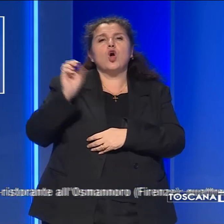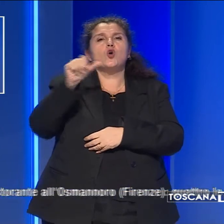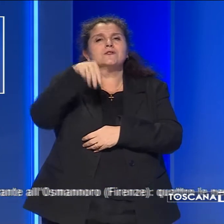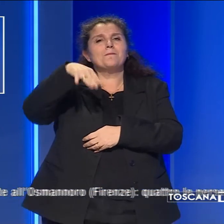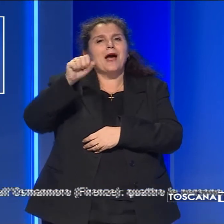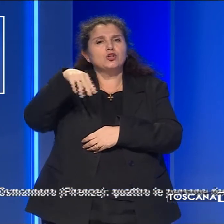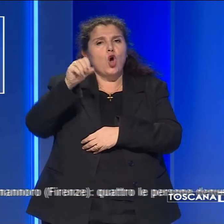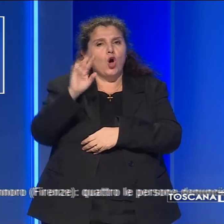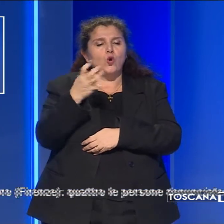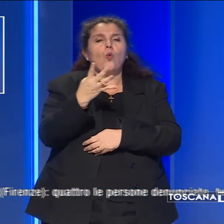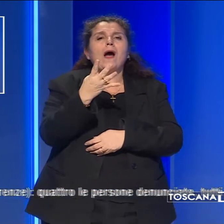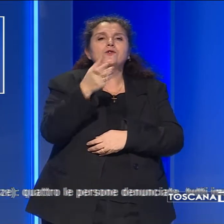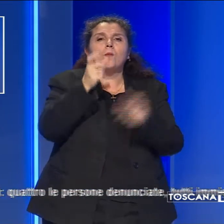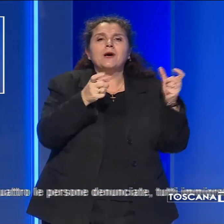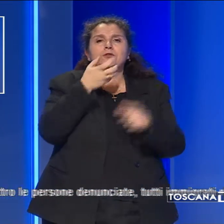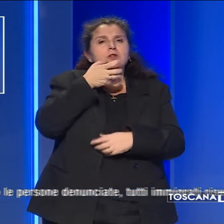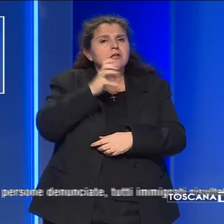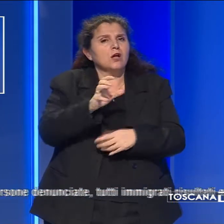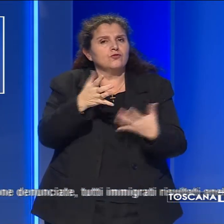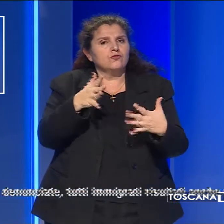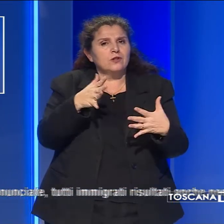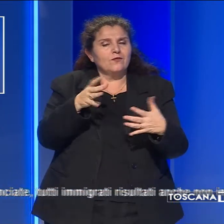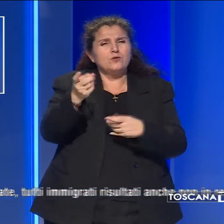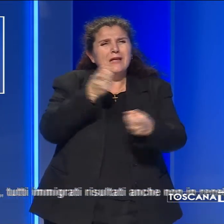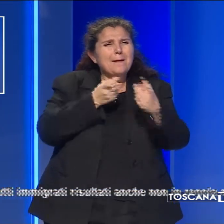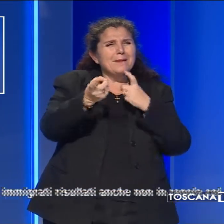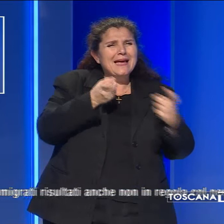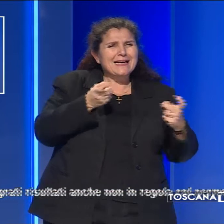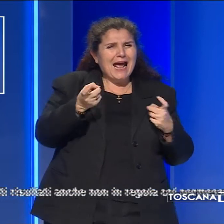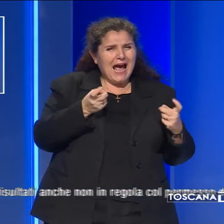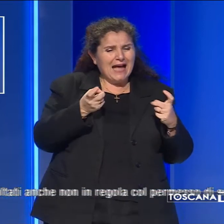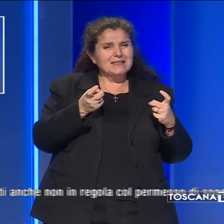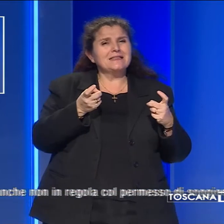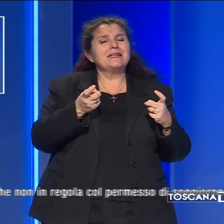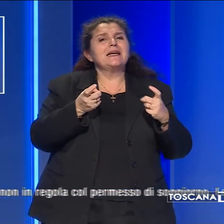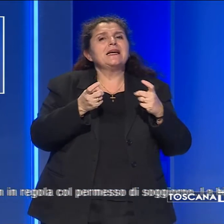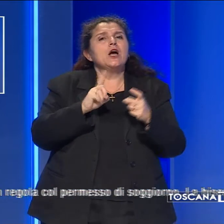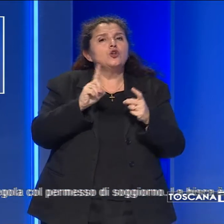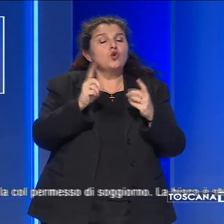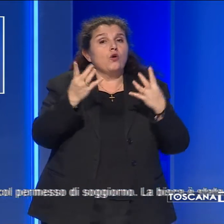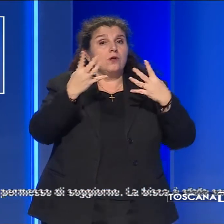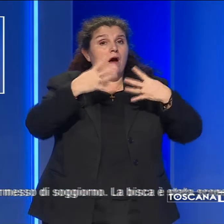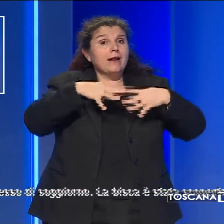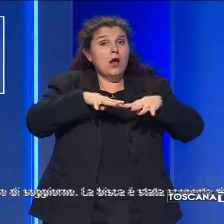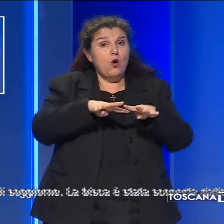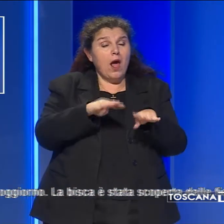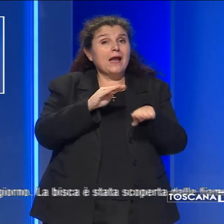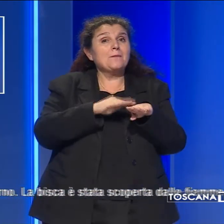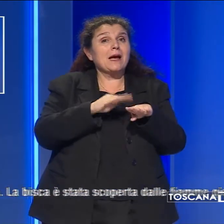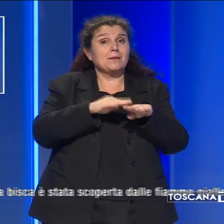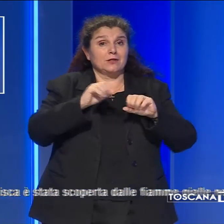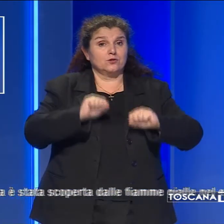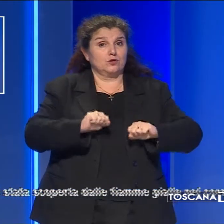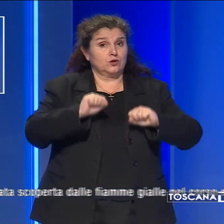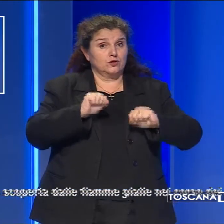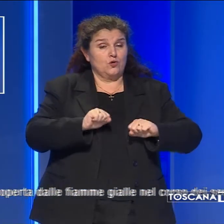Quattro le persone denunciate, tutti immigrati, risultati anche non in regola con il permesso di